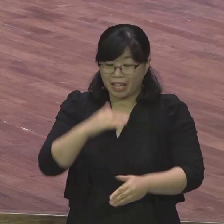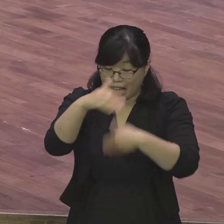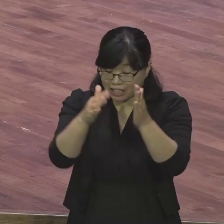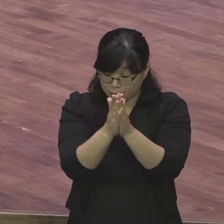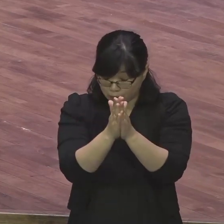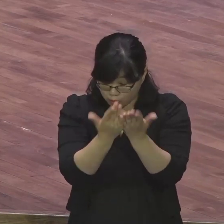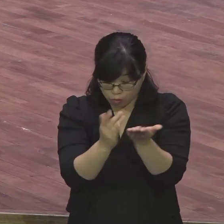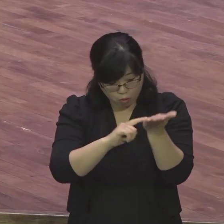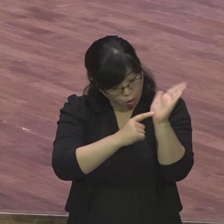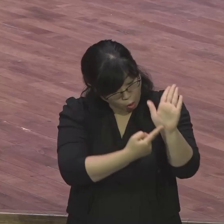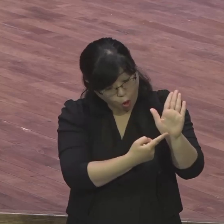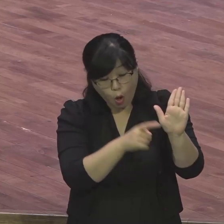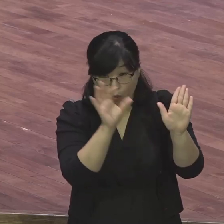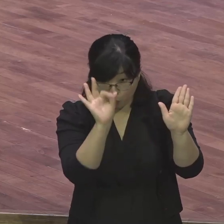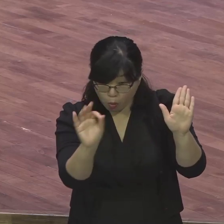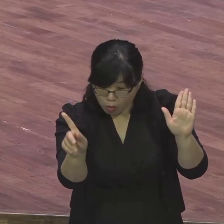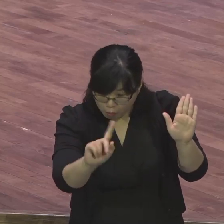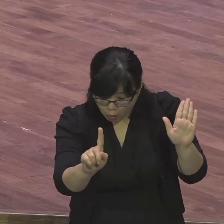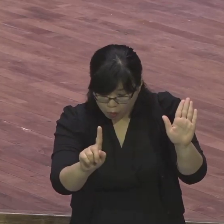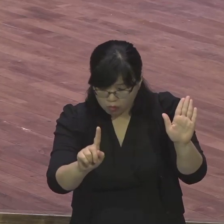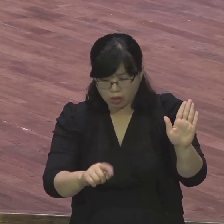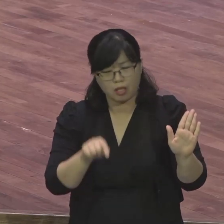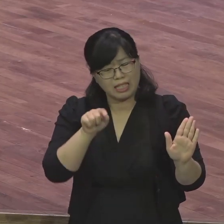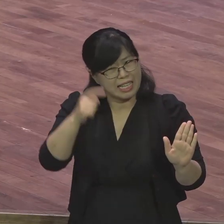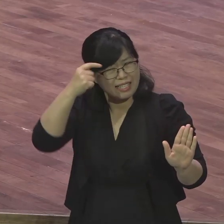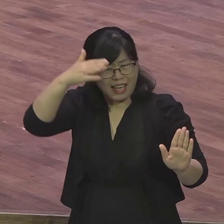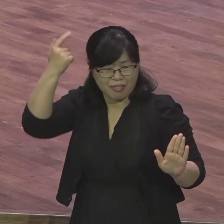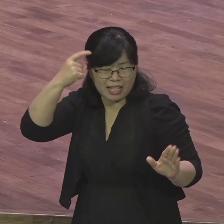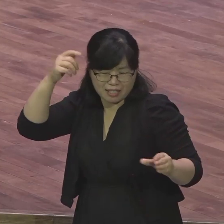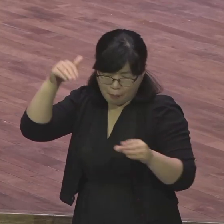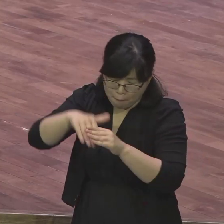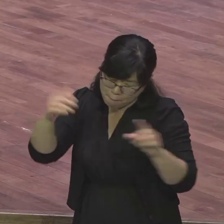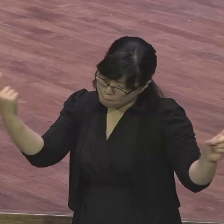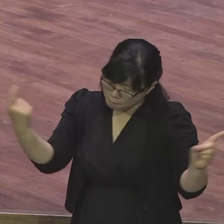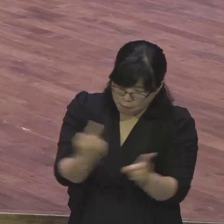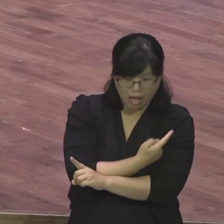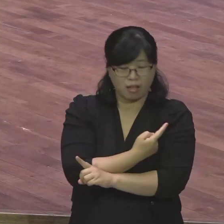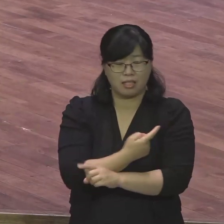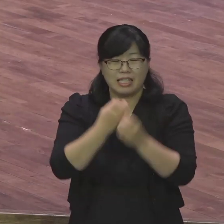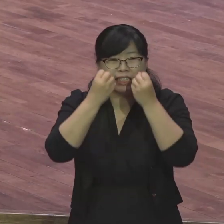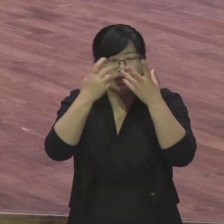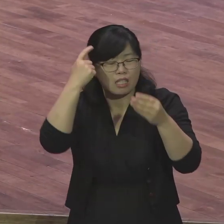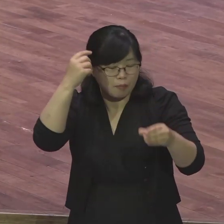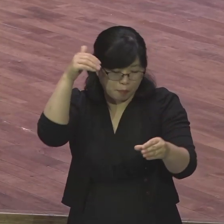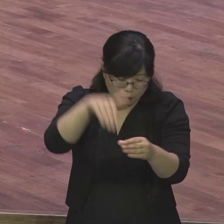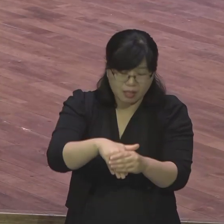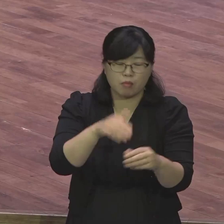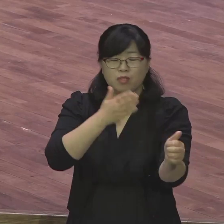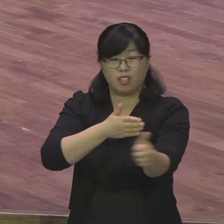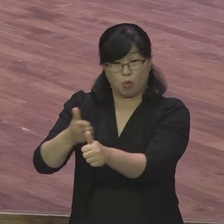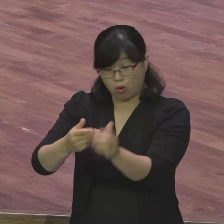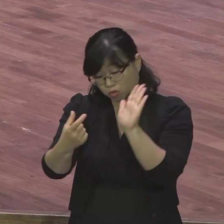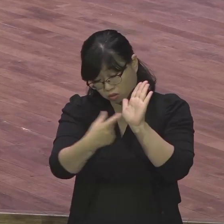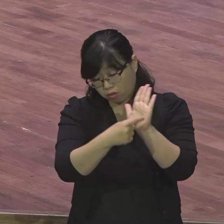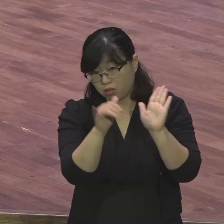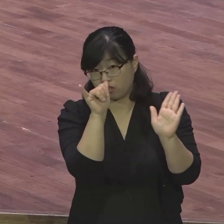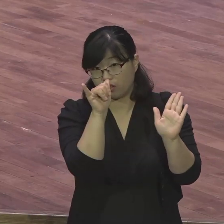간단한 말 끝에도 여러분이 중요한 말 사도 바울은 예수 안에 있는 자에게는